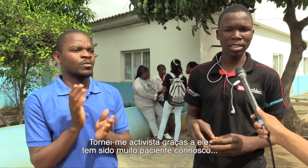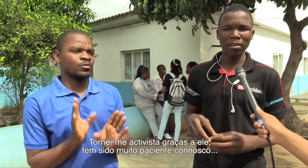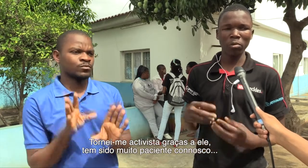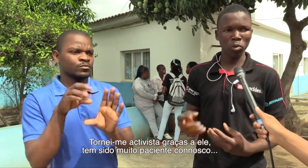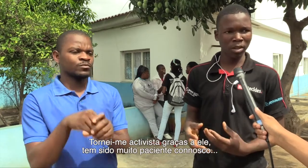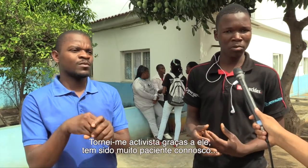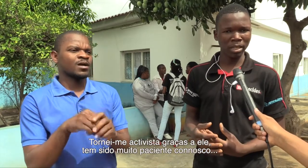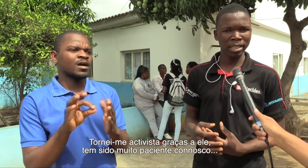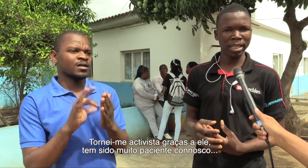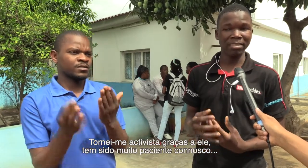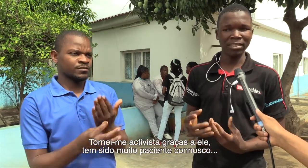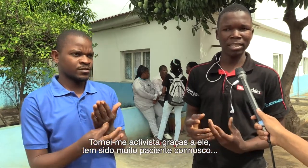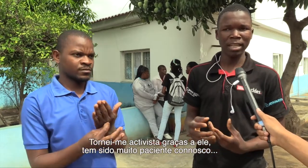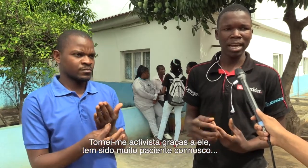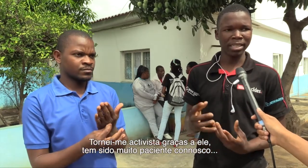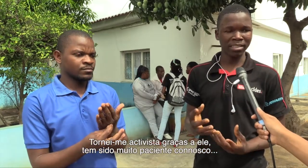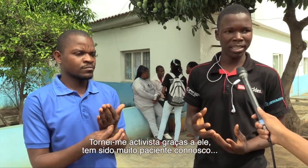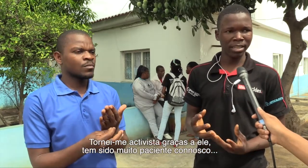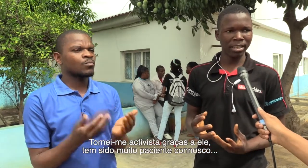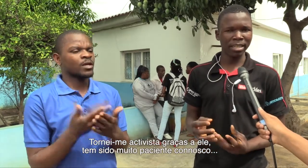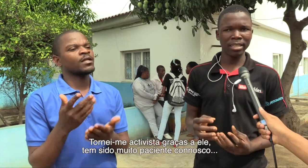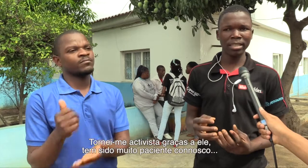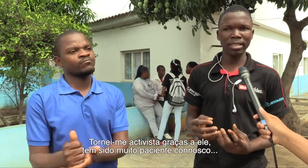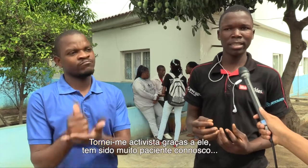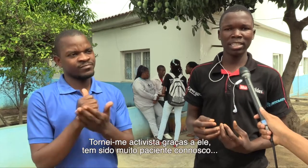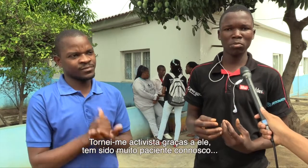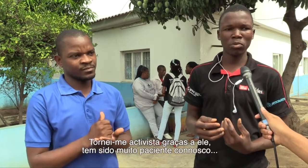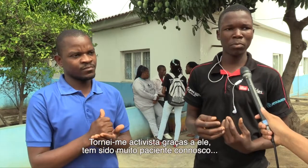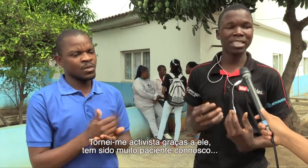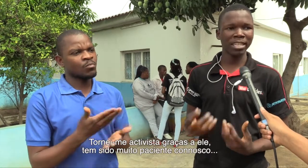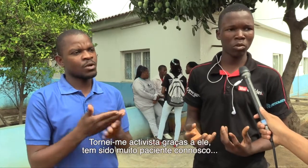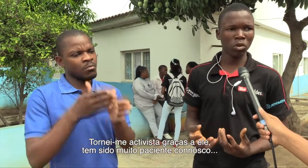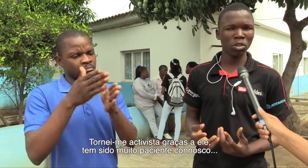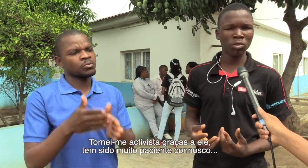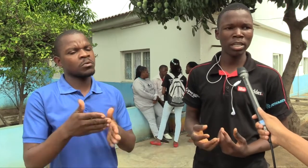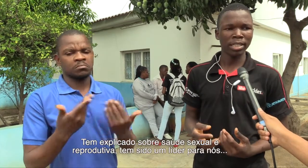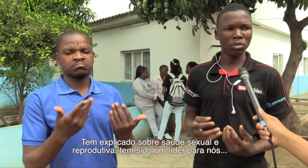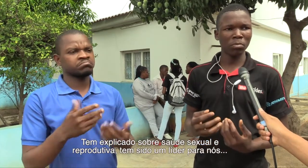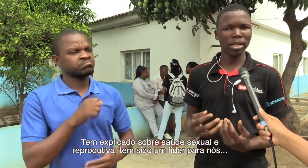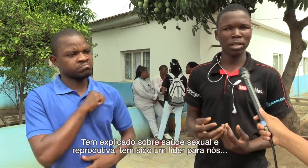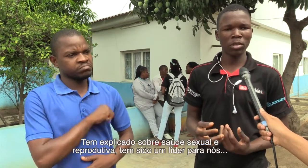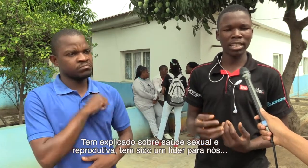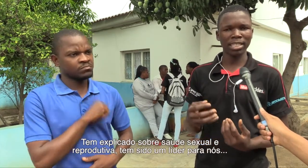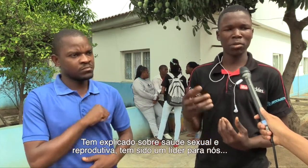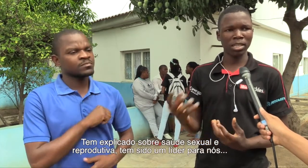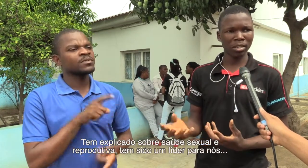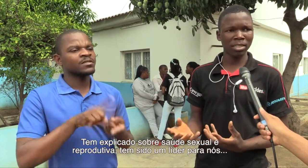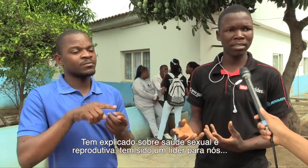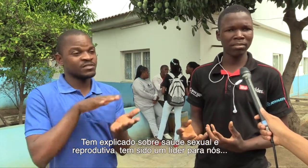fui me tornando ativista através dele. Ele tem sido uma pessoa paciente conosco, tem me explicado o que seria a saúde sexual e reprodutiva.